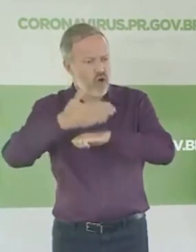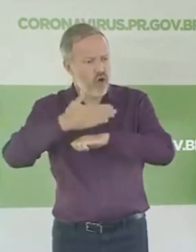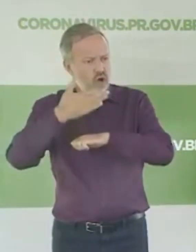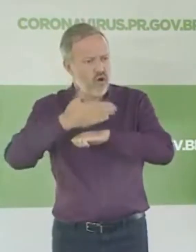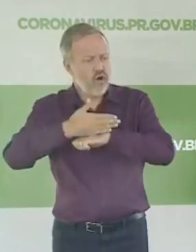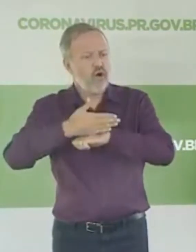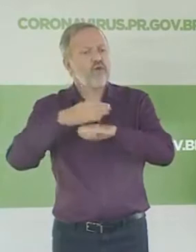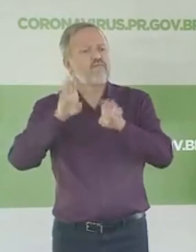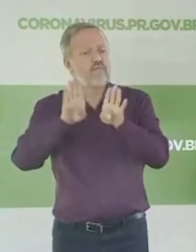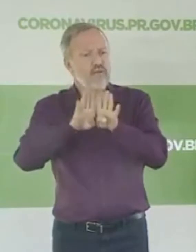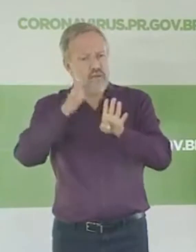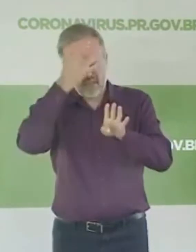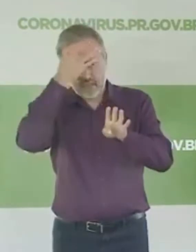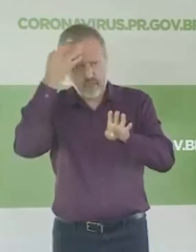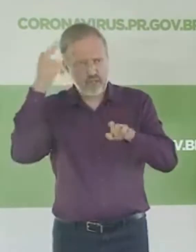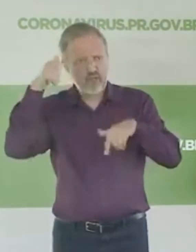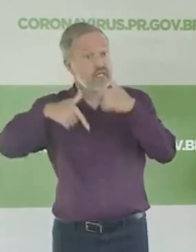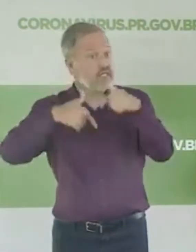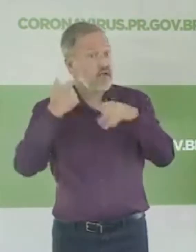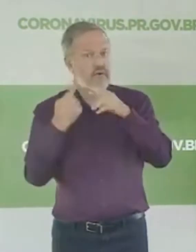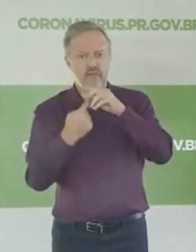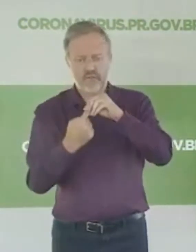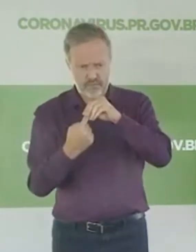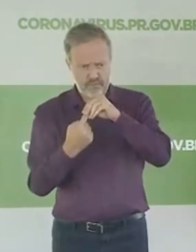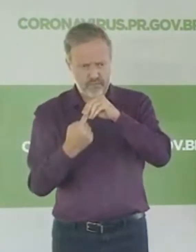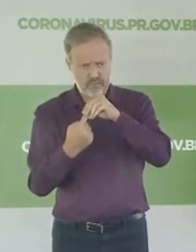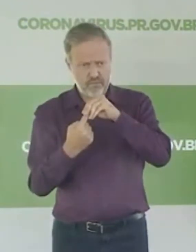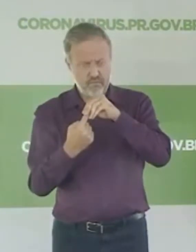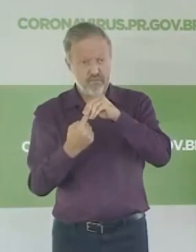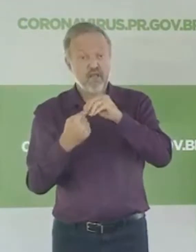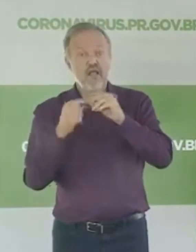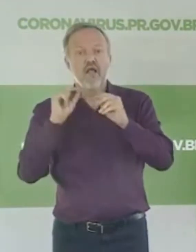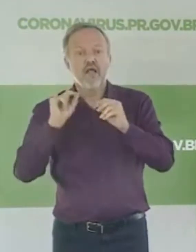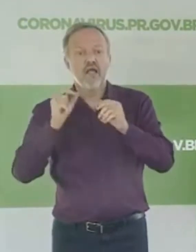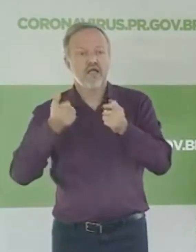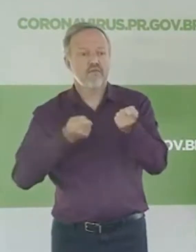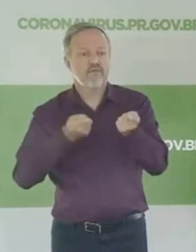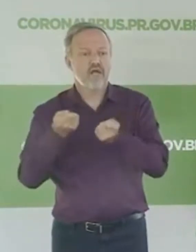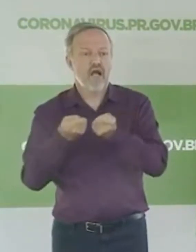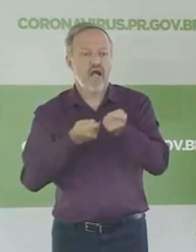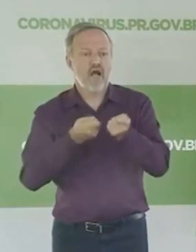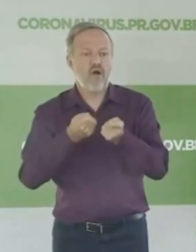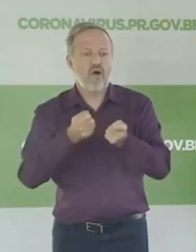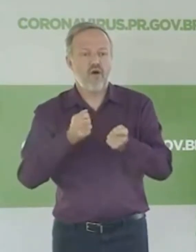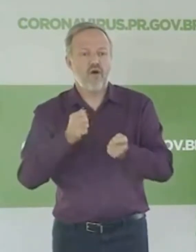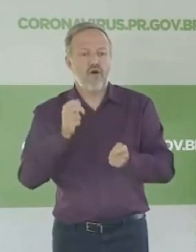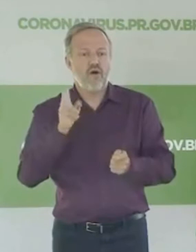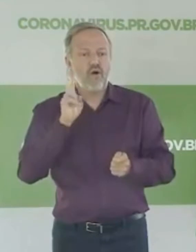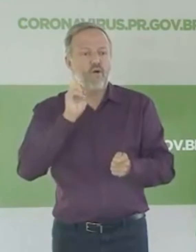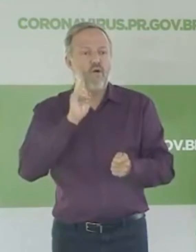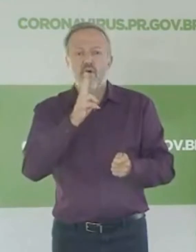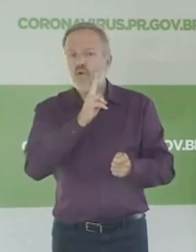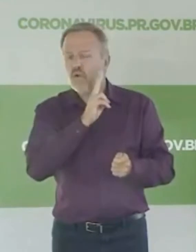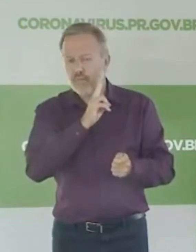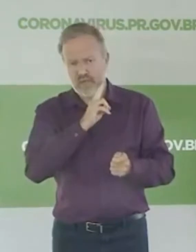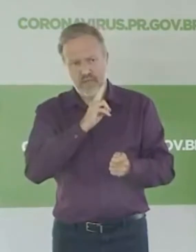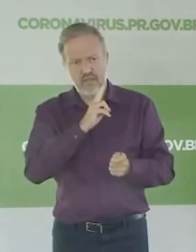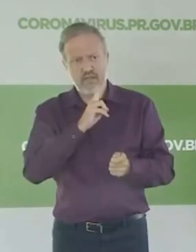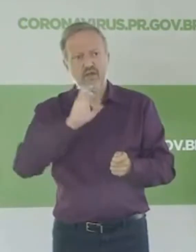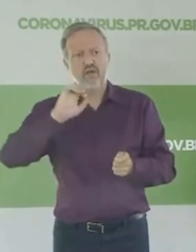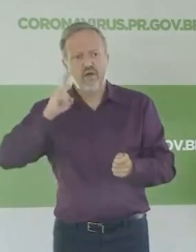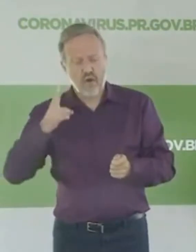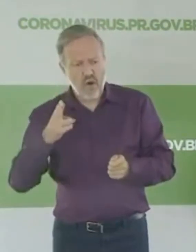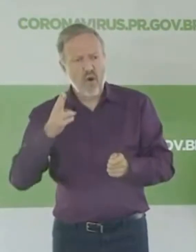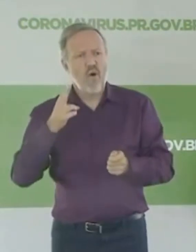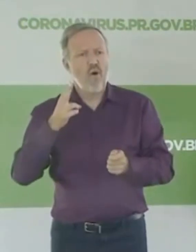os autônomos, que entra nos autônomos, aquele que é motorista de aplicativo, você que trabalha num salão de